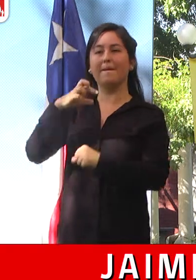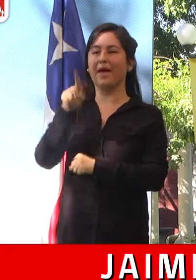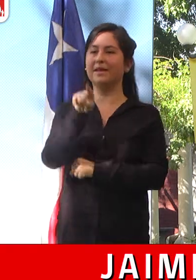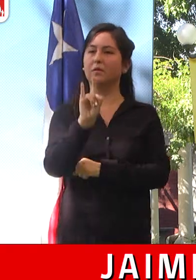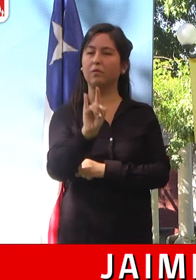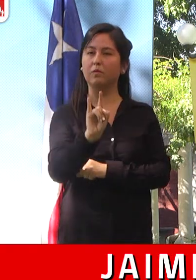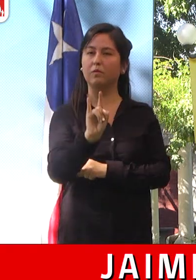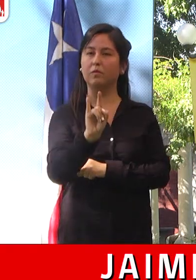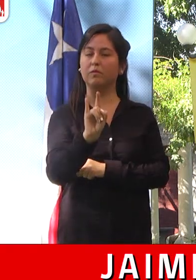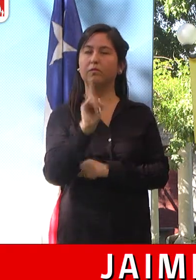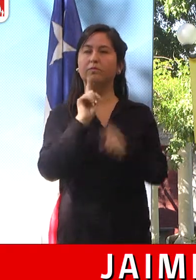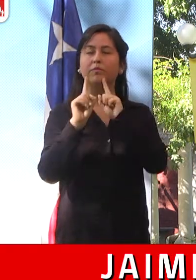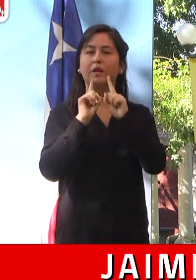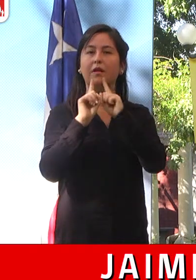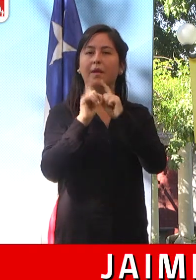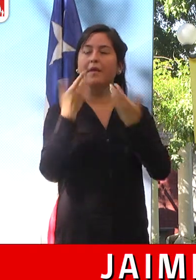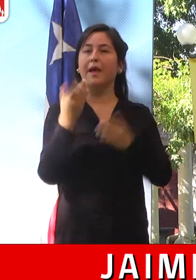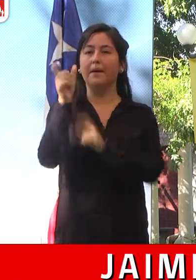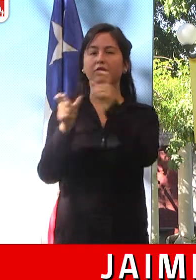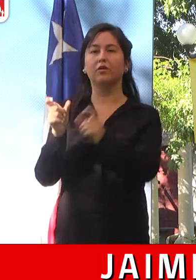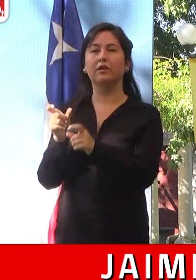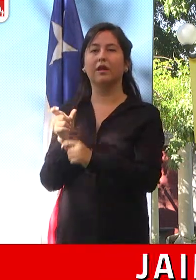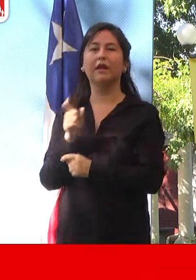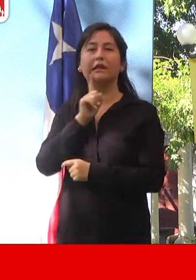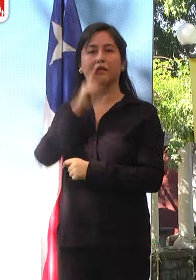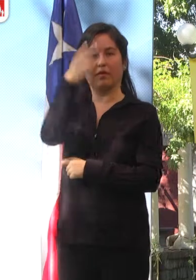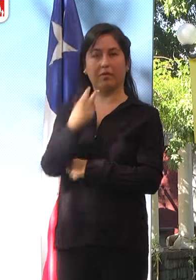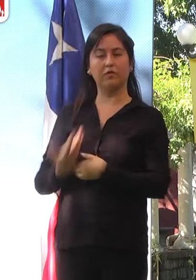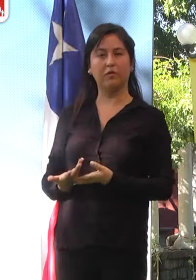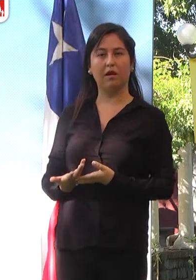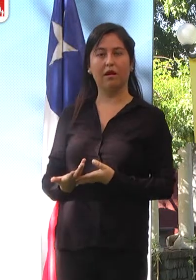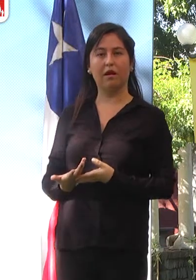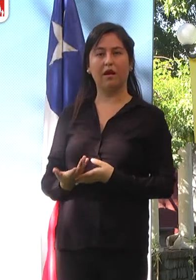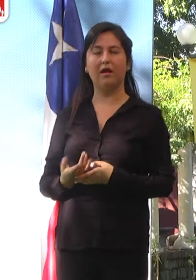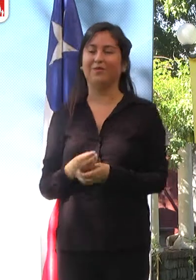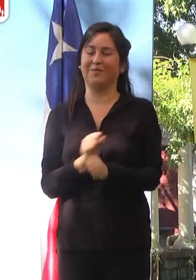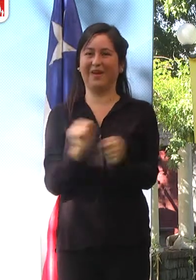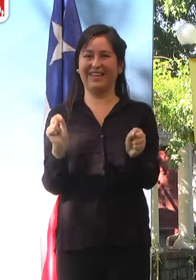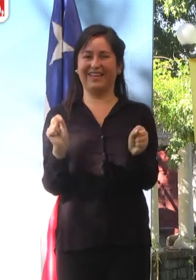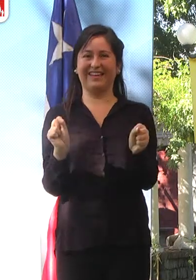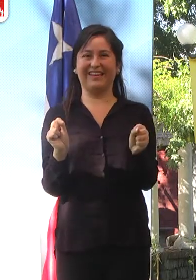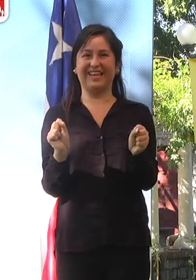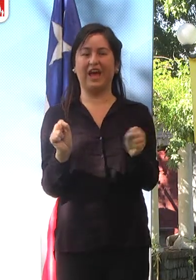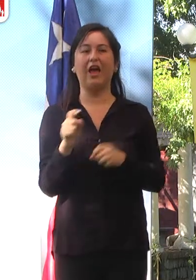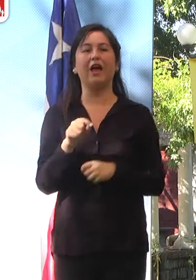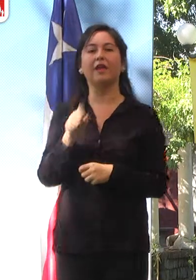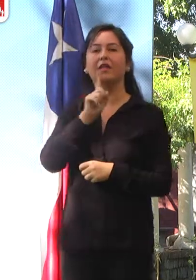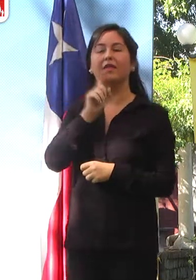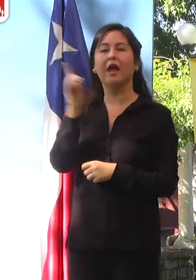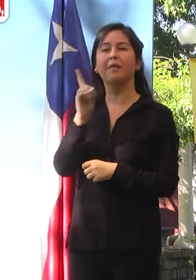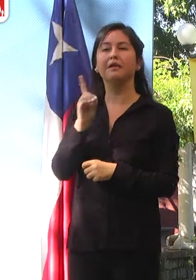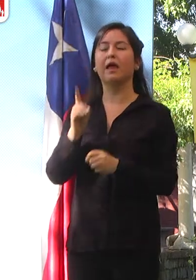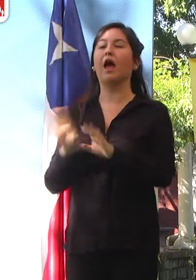PSU para personas que tenían discapacidad visual. Y eso no puede ser. No porque alguien tenga una discapacidad significa que tiene que quedar aislado y que no